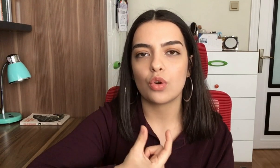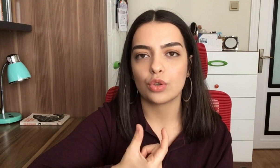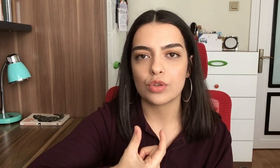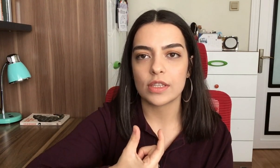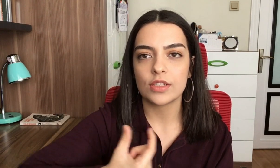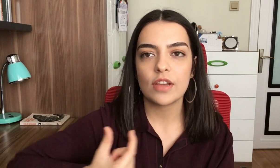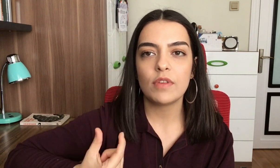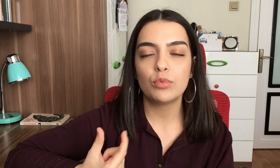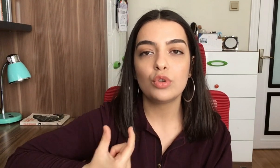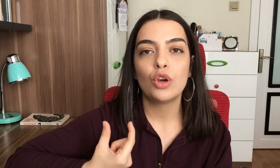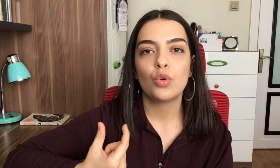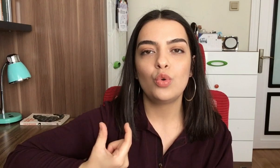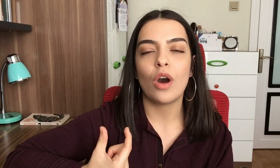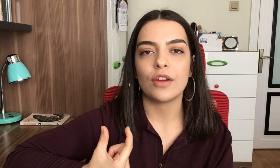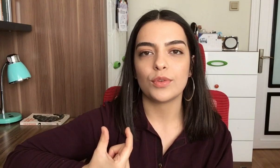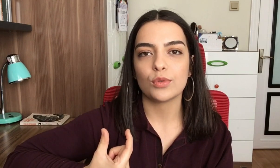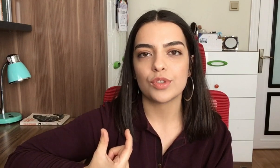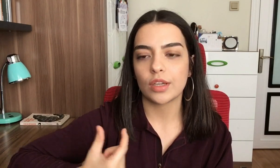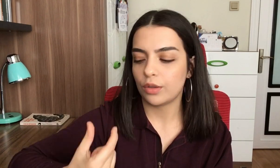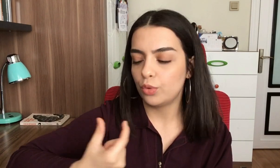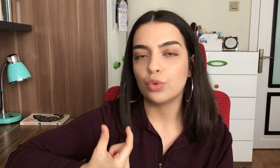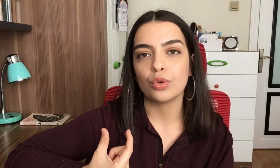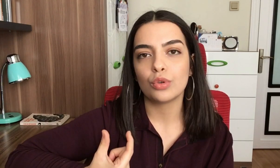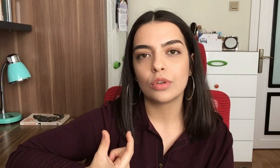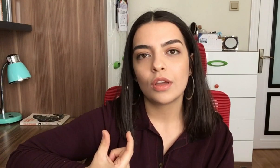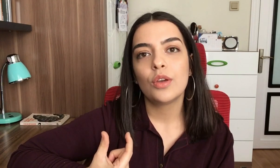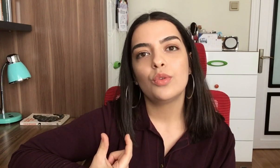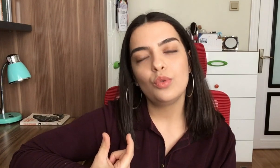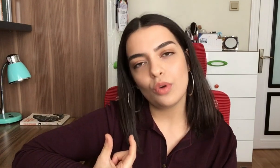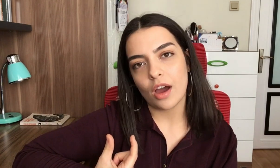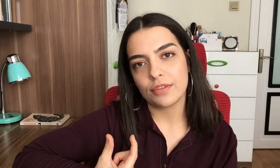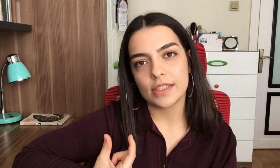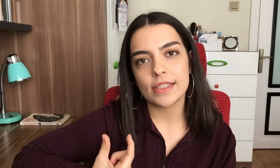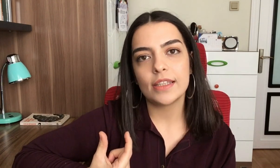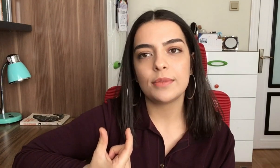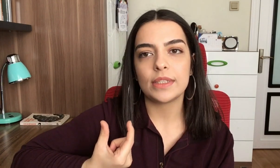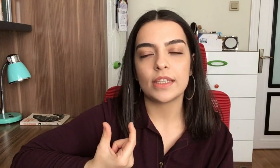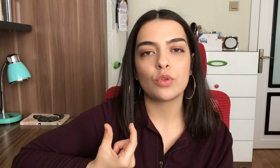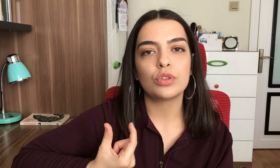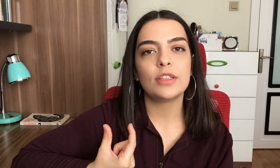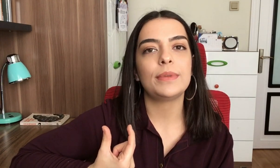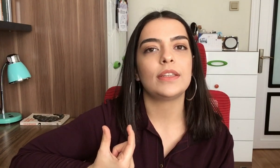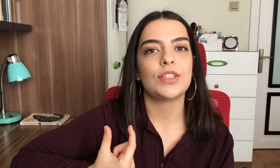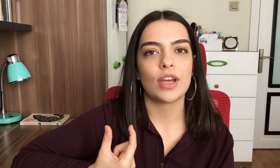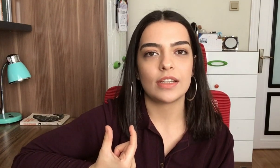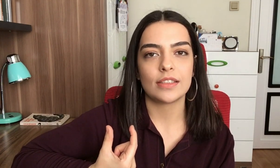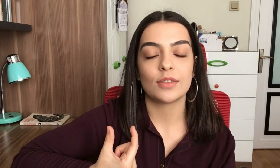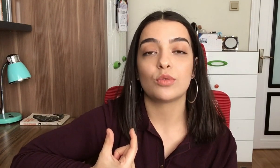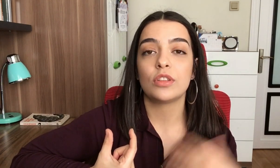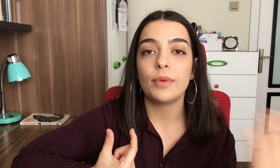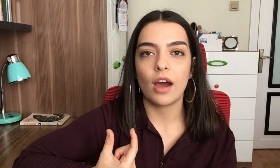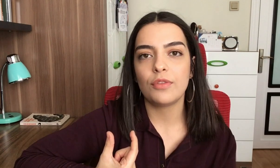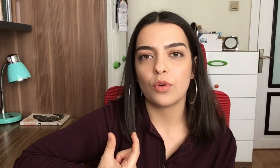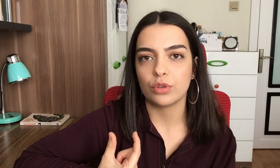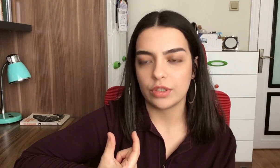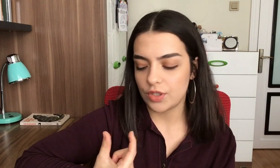göstereceğim ve bu U harfi olacak. U Ü harfi ise tabii ki de noktalı bir işaret, noktalı bir harf olduğu için